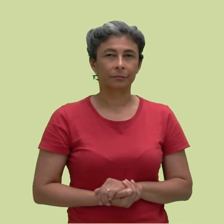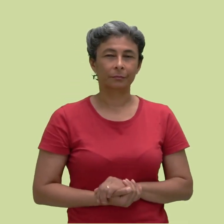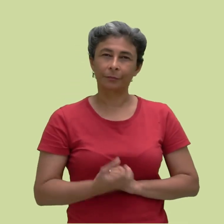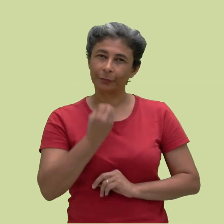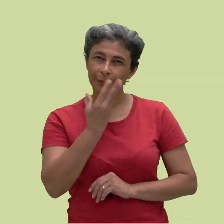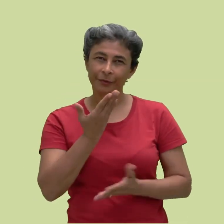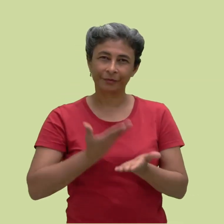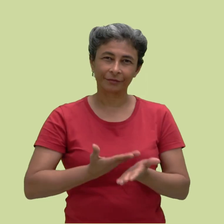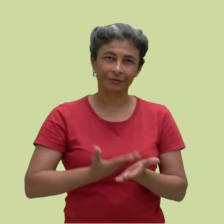Bons estudos!